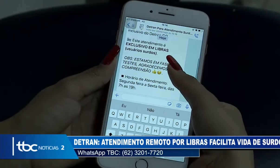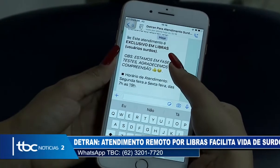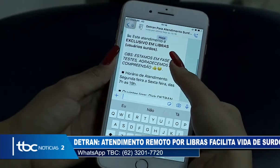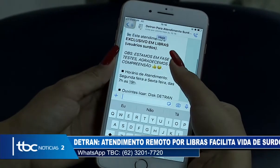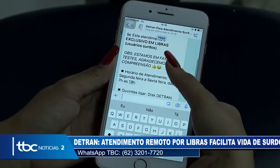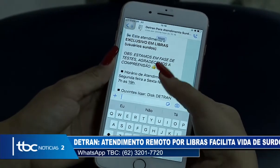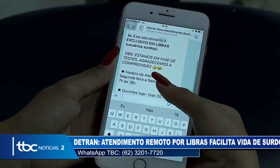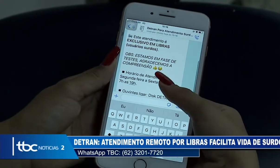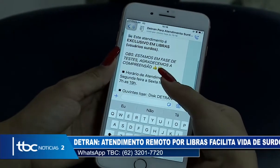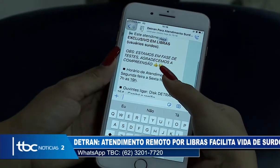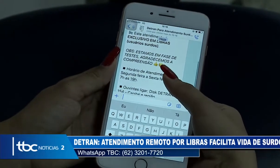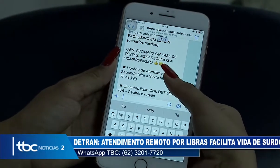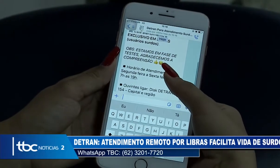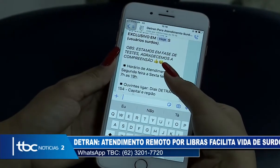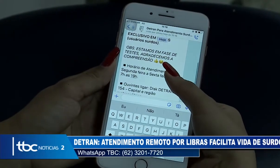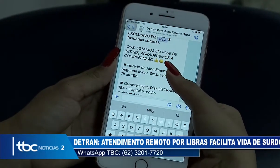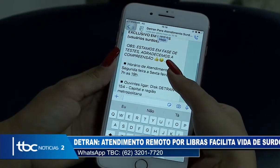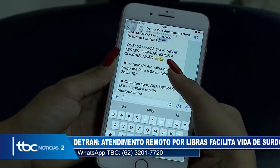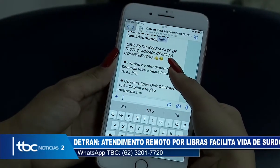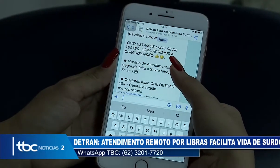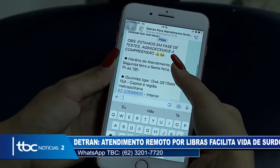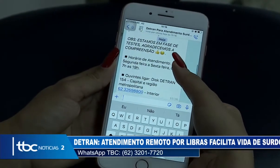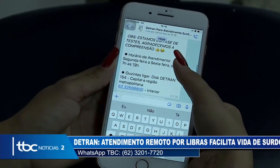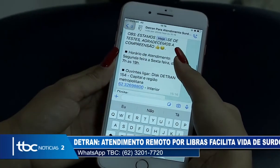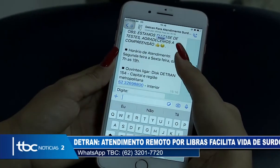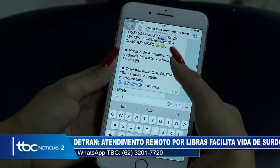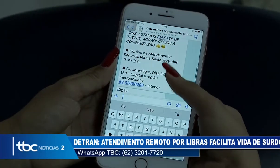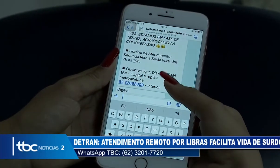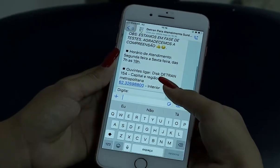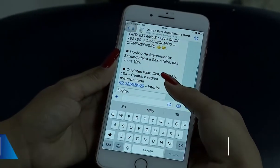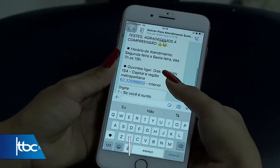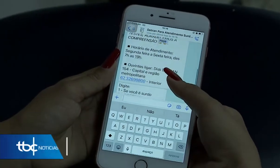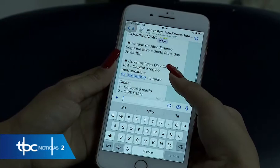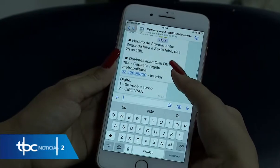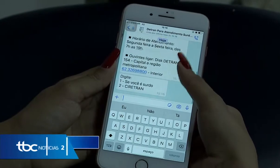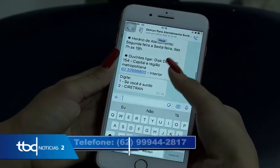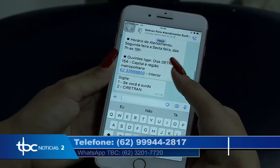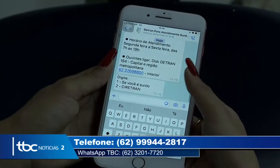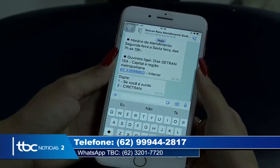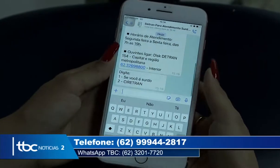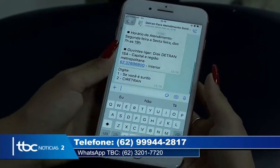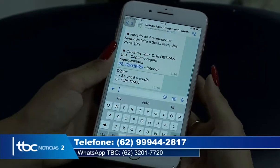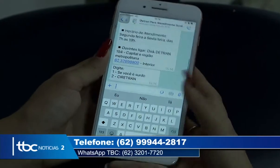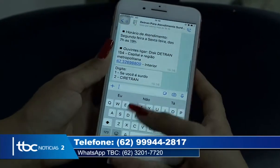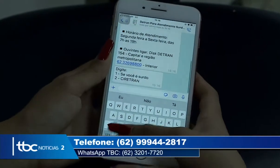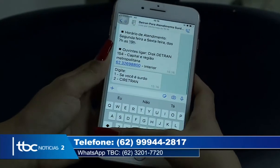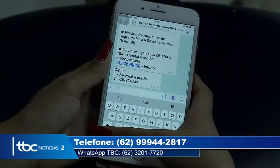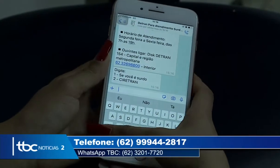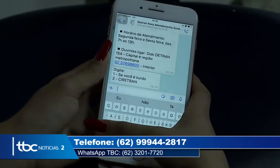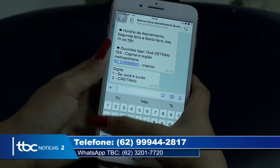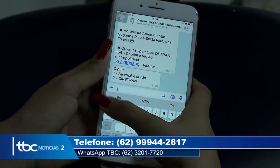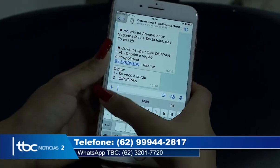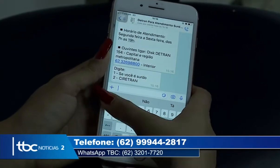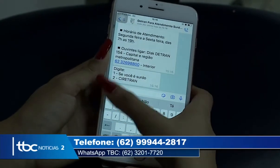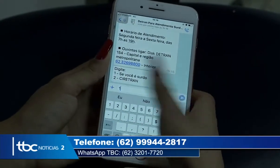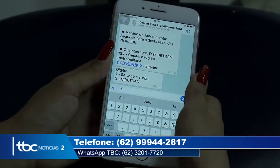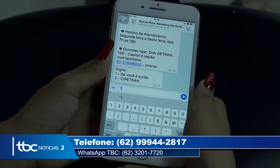6299442817. O usuário com deficiência auditiva